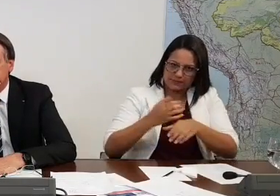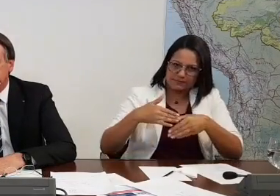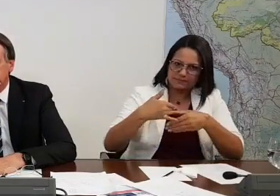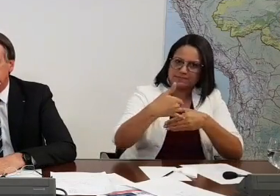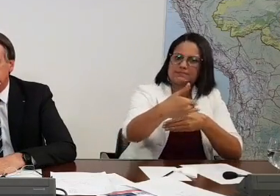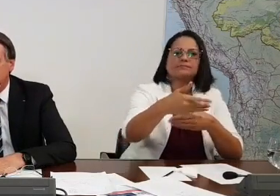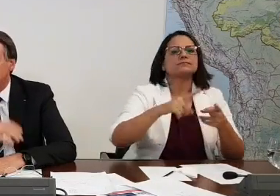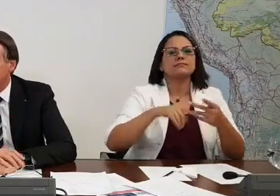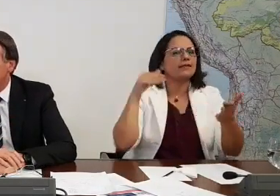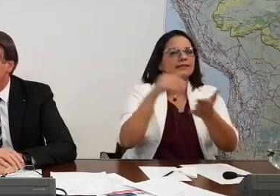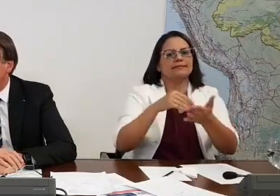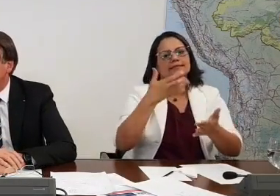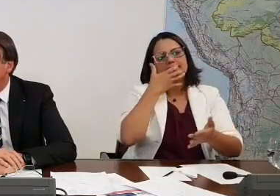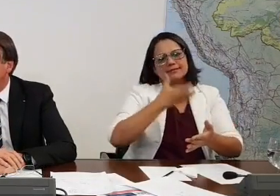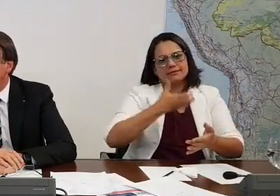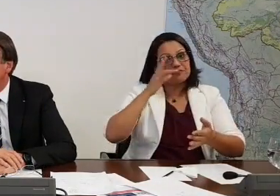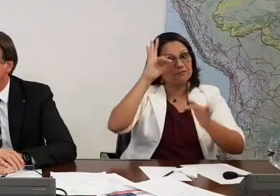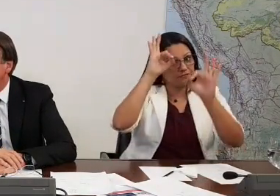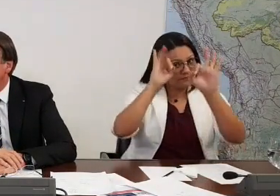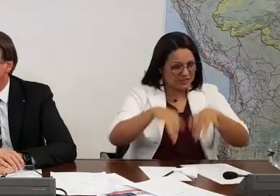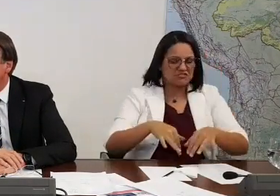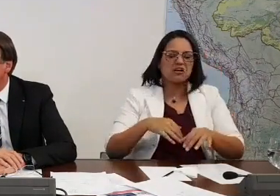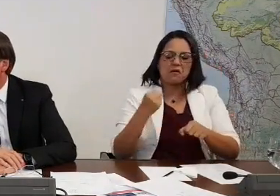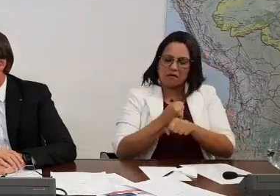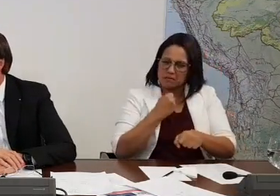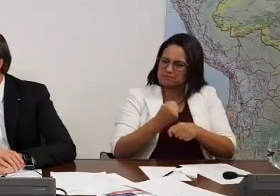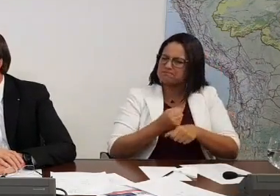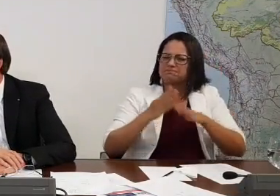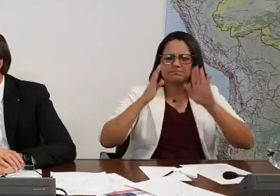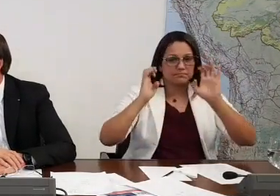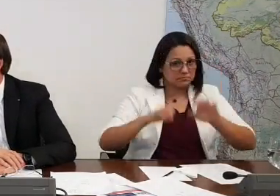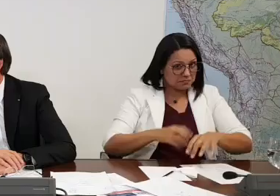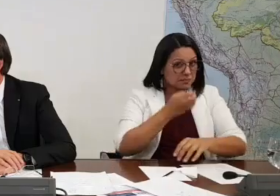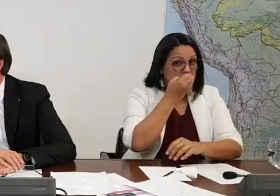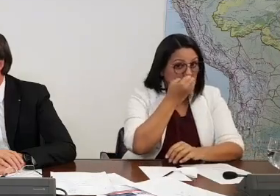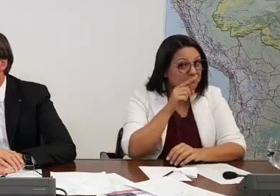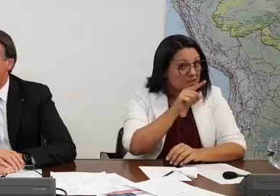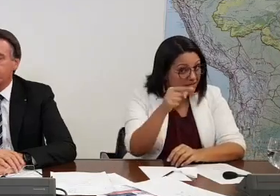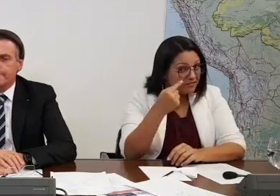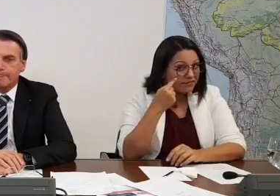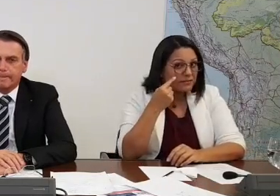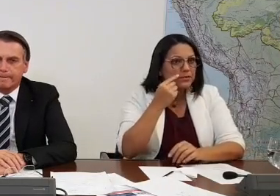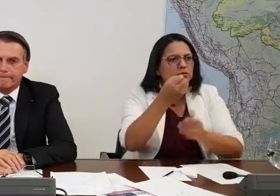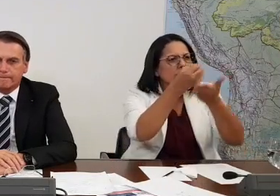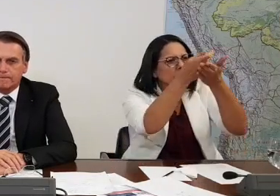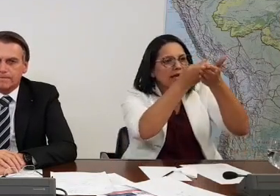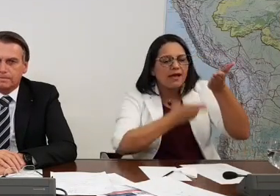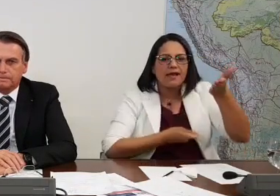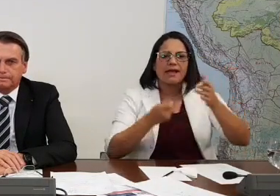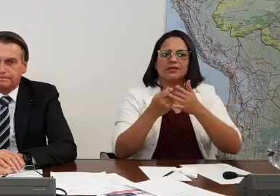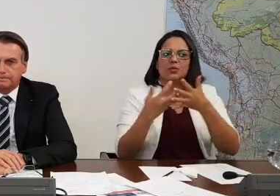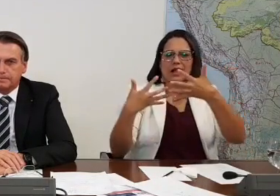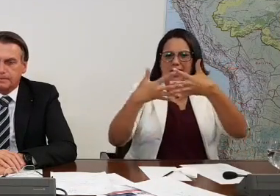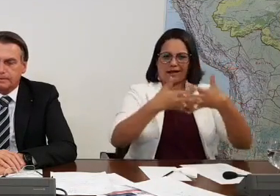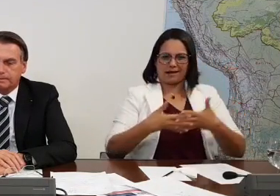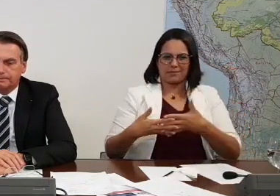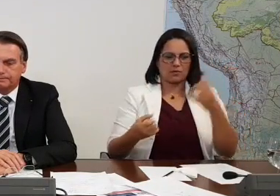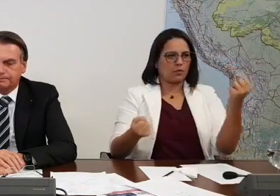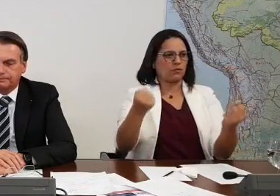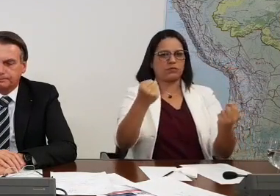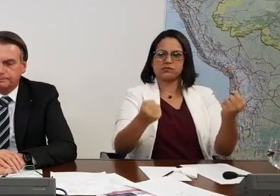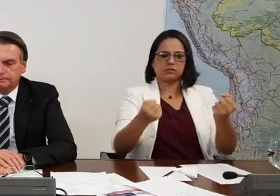até aí o final do ano. A obra está andando muito bem. Vale a pena ver. Eu tenho recebido os relatos dos caminhoneiros que passam